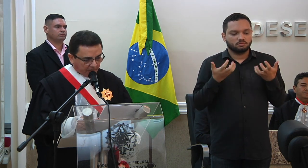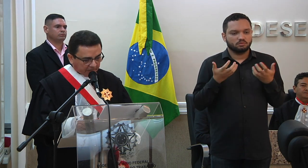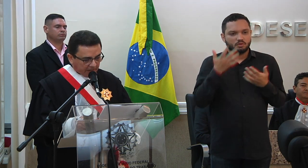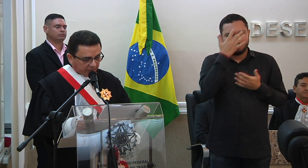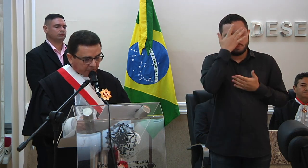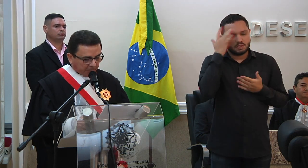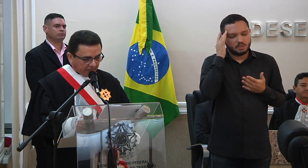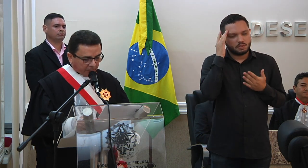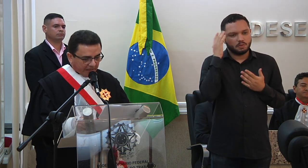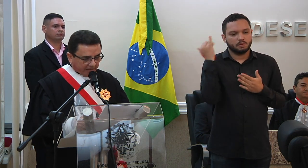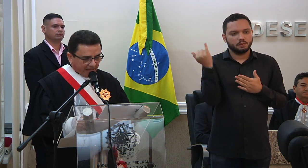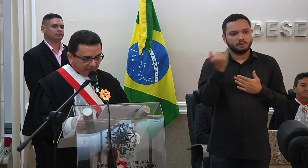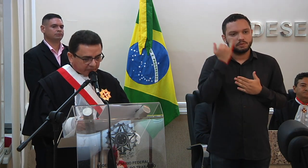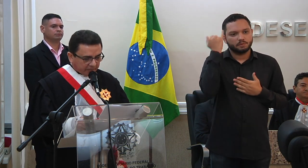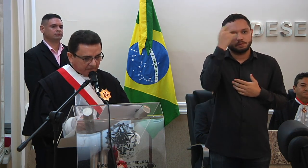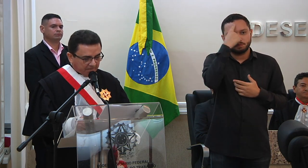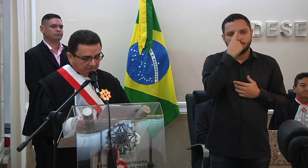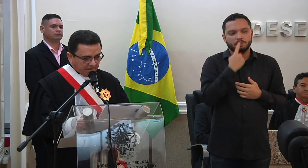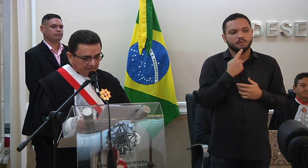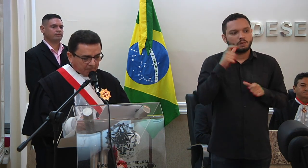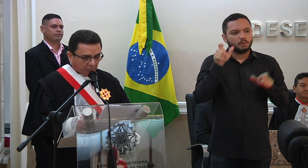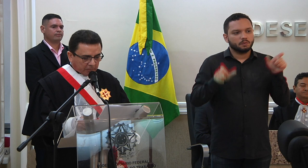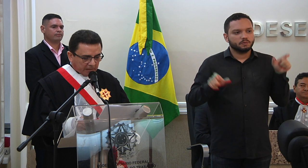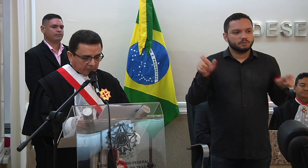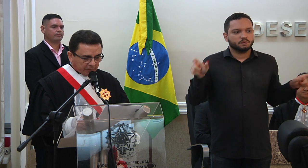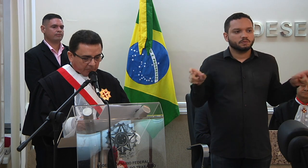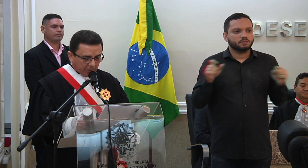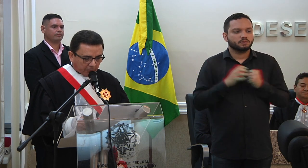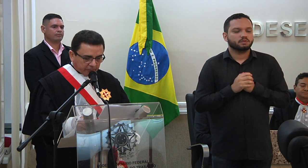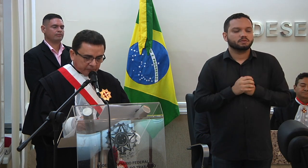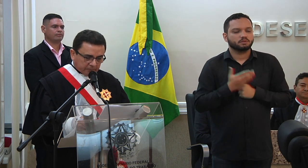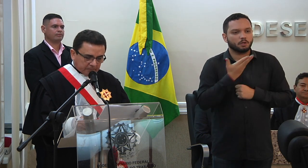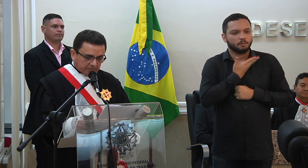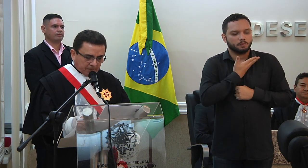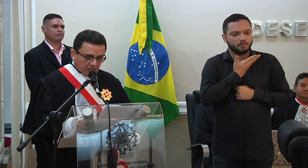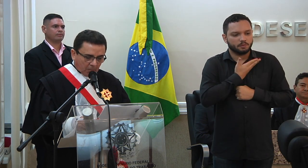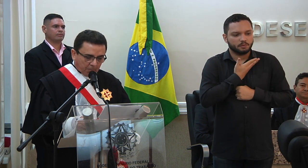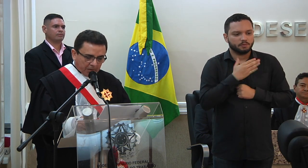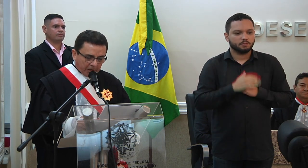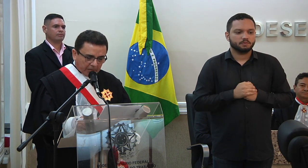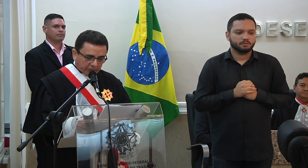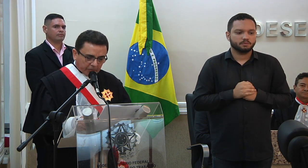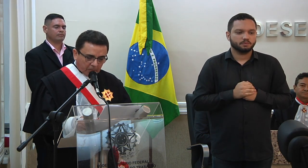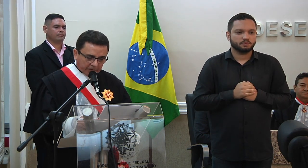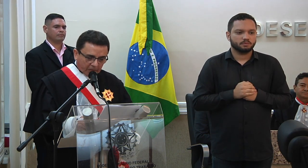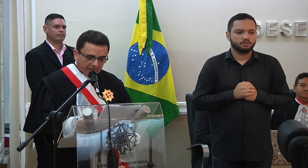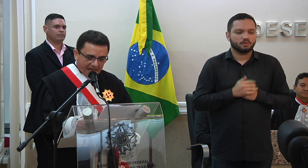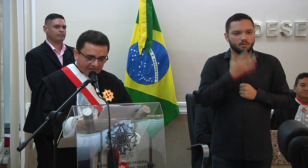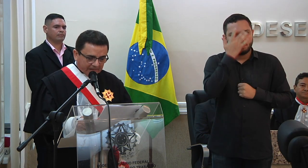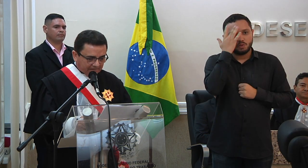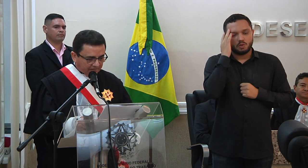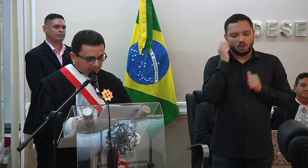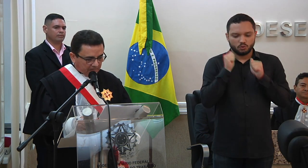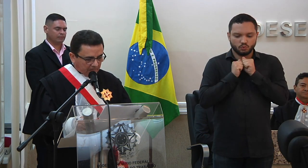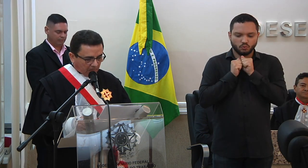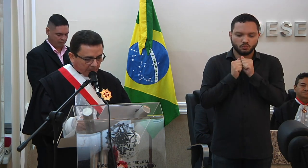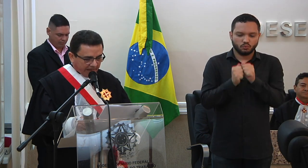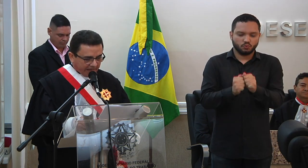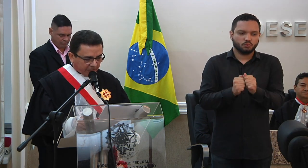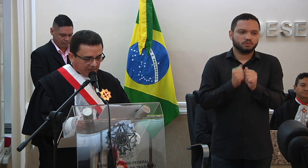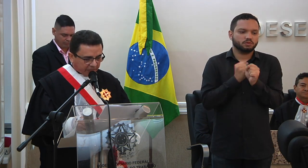caras e importantes personalidades, por tantos amigos, companheiros de longa jornada,